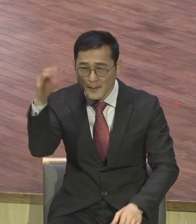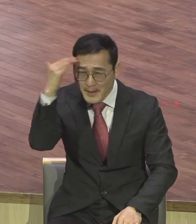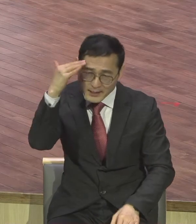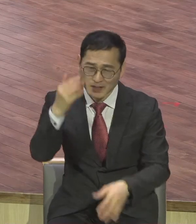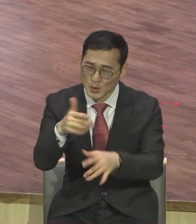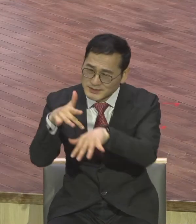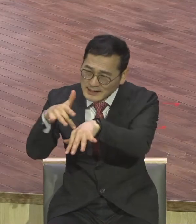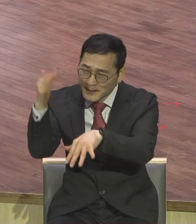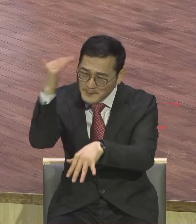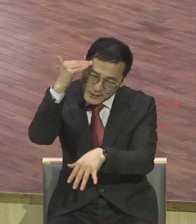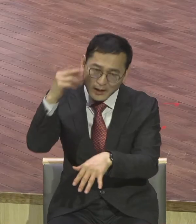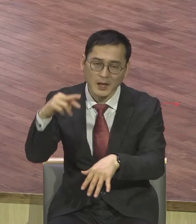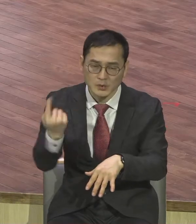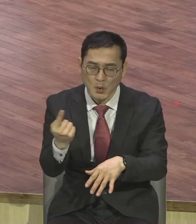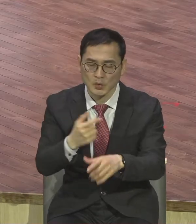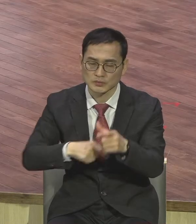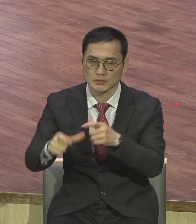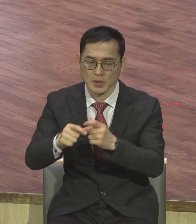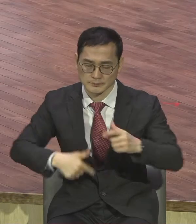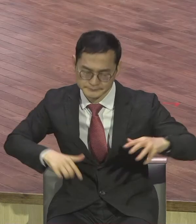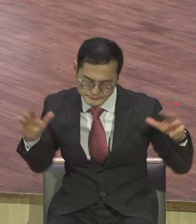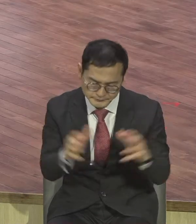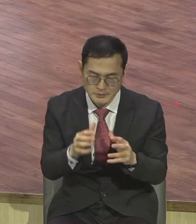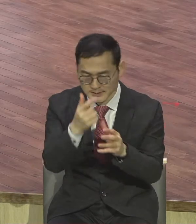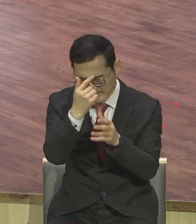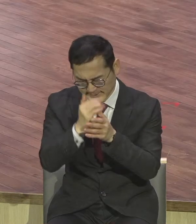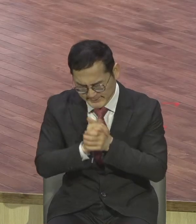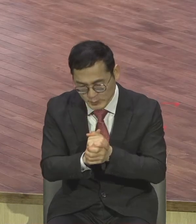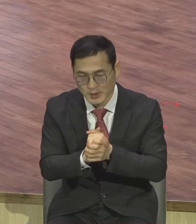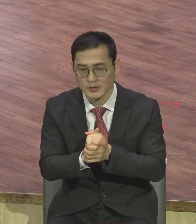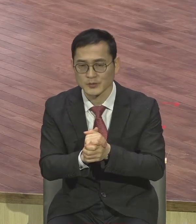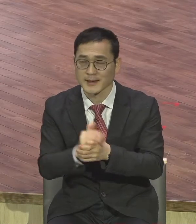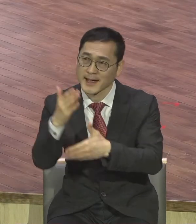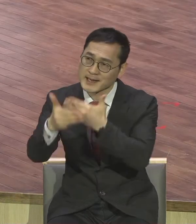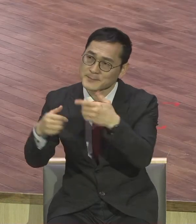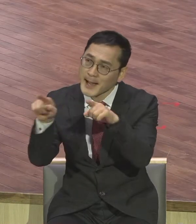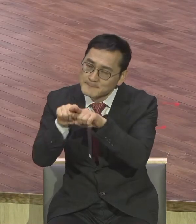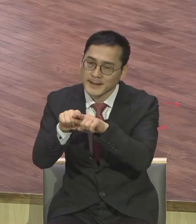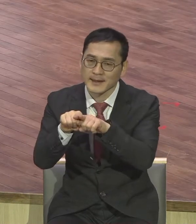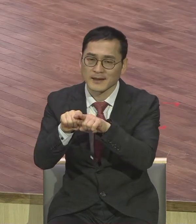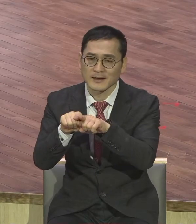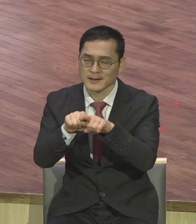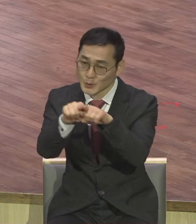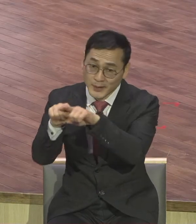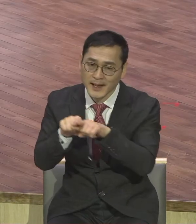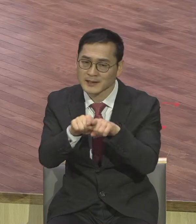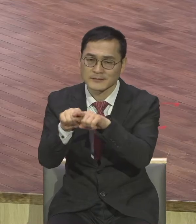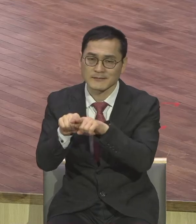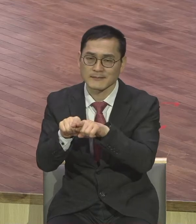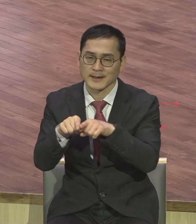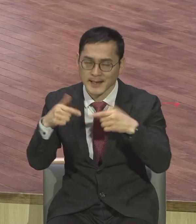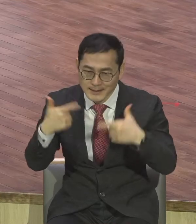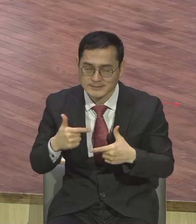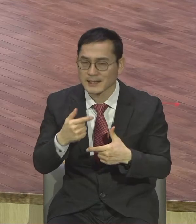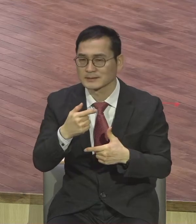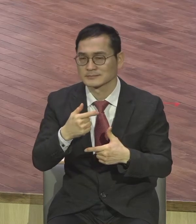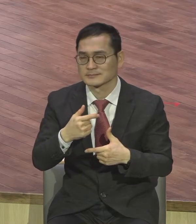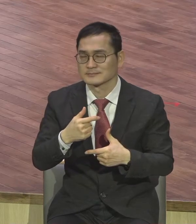이만의 누림에서 끊임없이 하나님이 함께 하시는 그런 놀라운 그런 증거들을 가지시기를